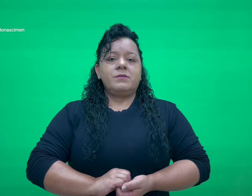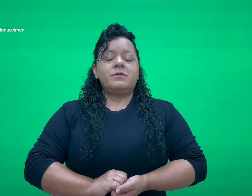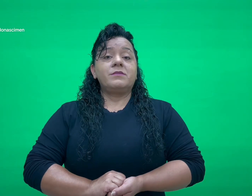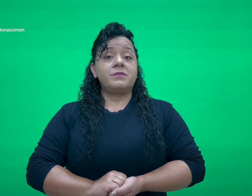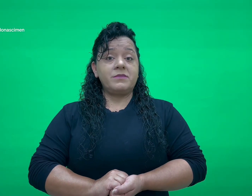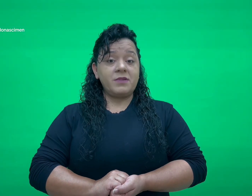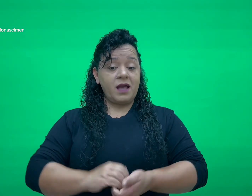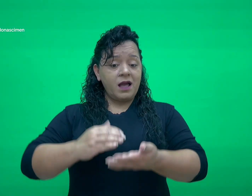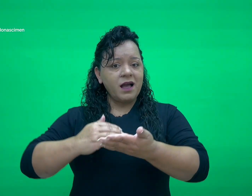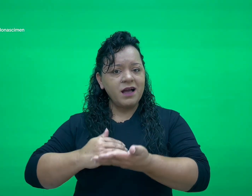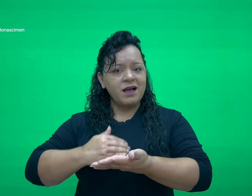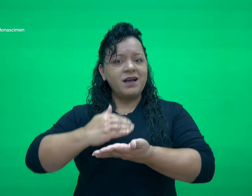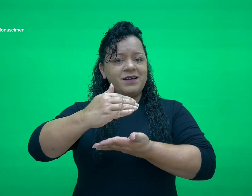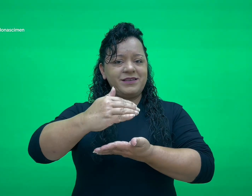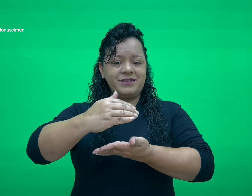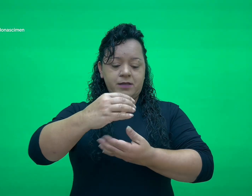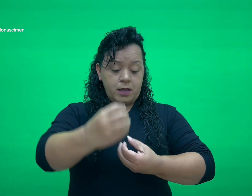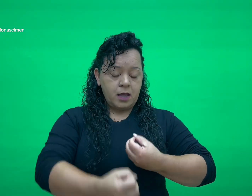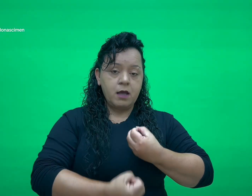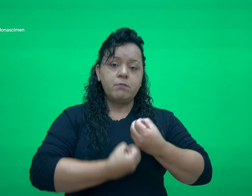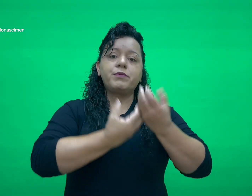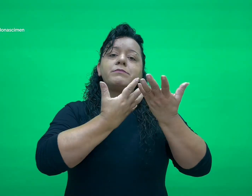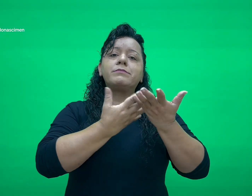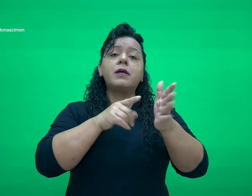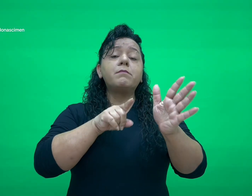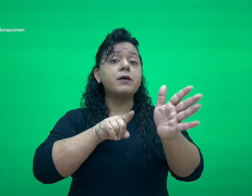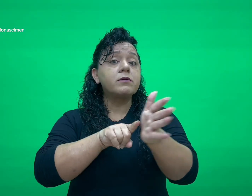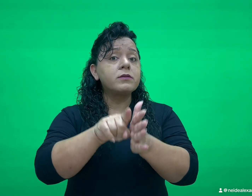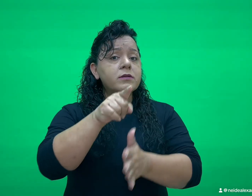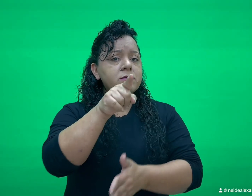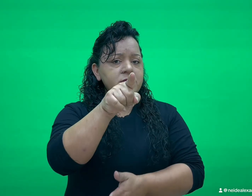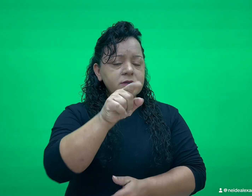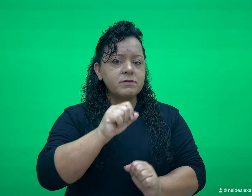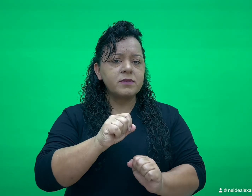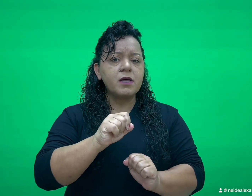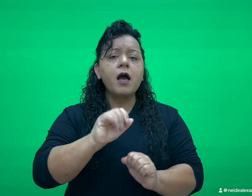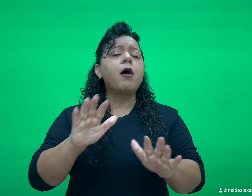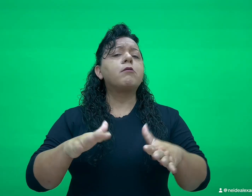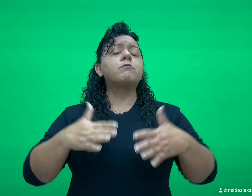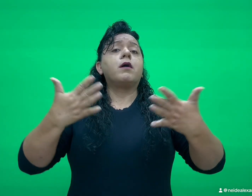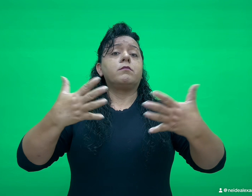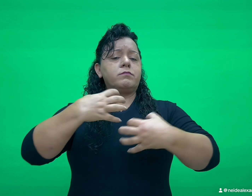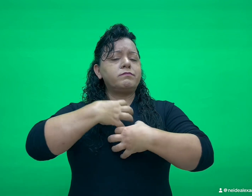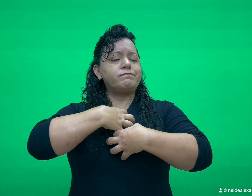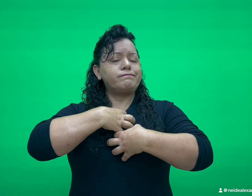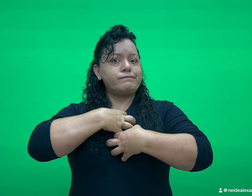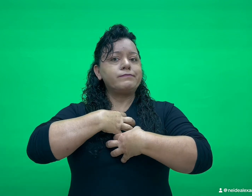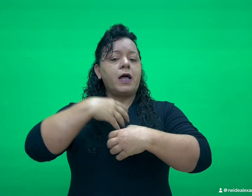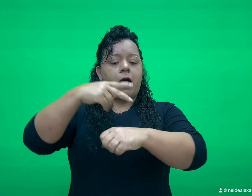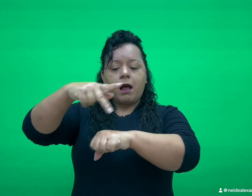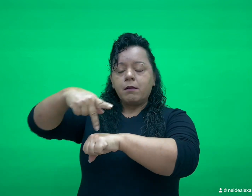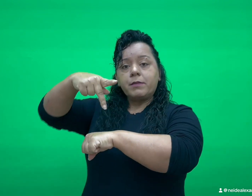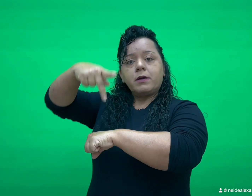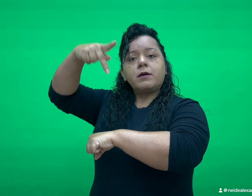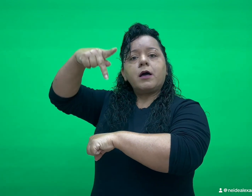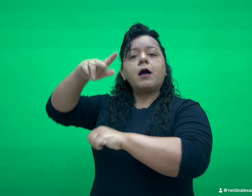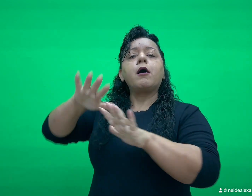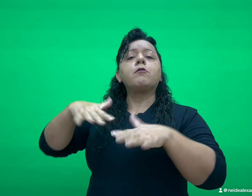Começo esse cordel fazendo um questionamento. Qual o sentido da Páscoa? Qual o seu real sentimento? Qual é a celebração?